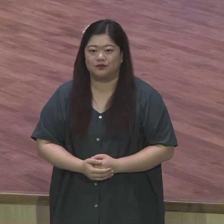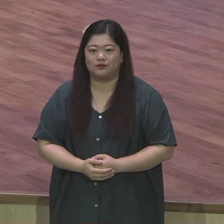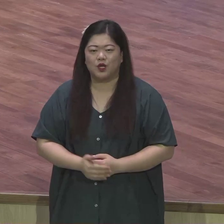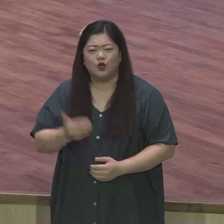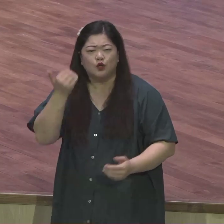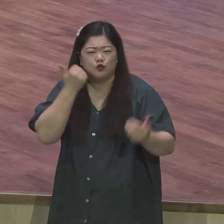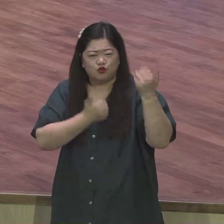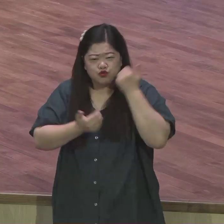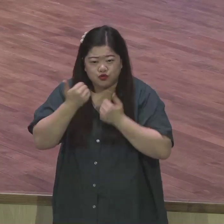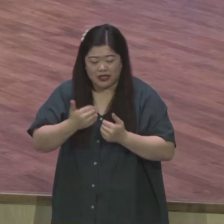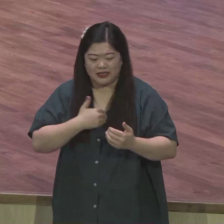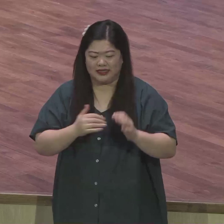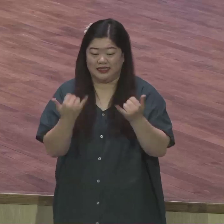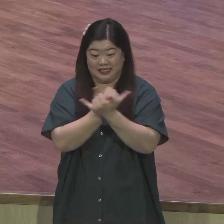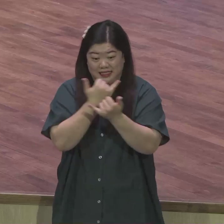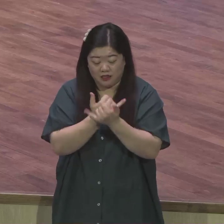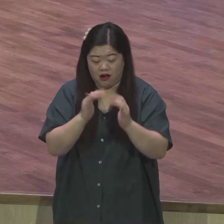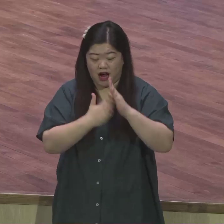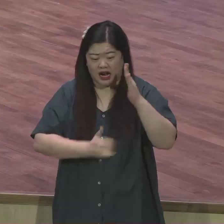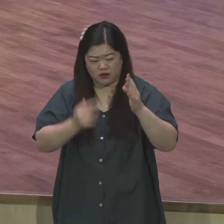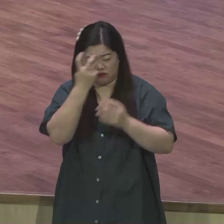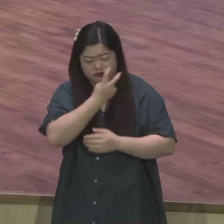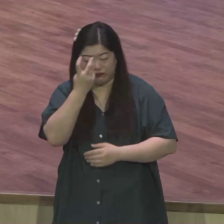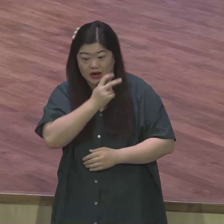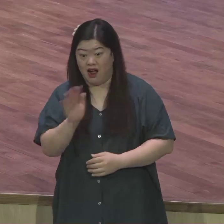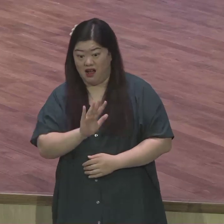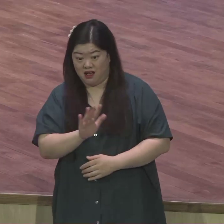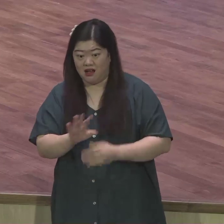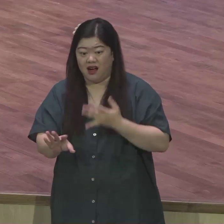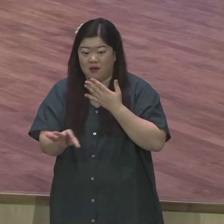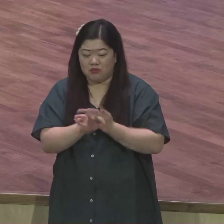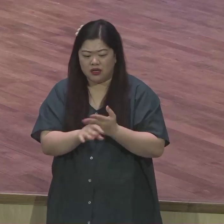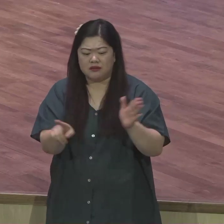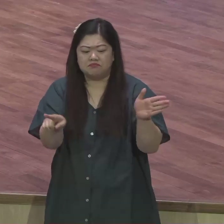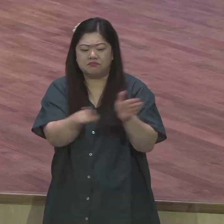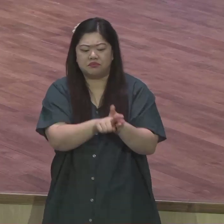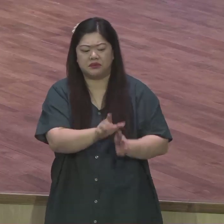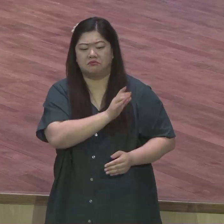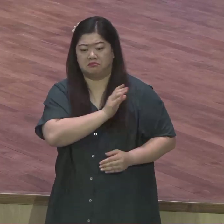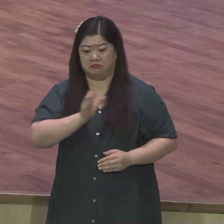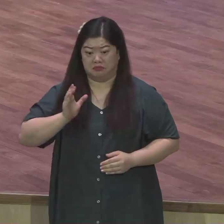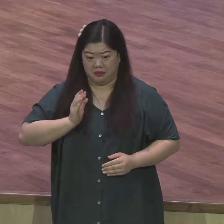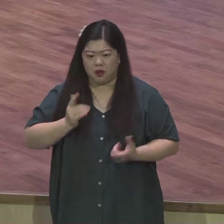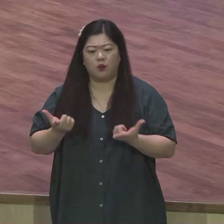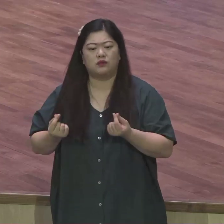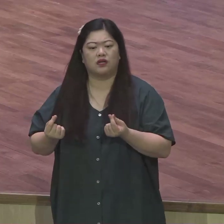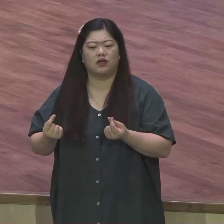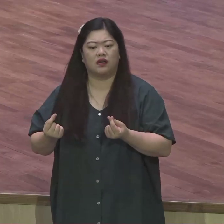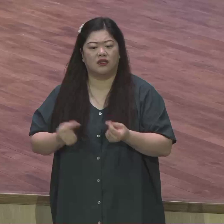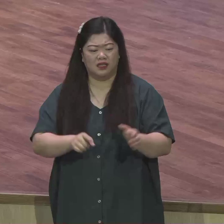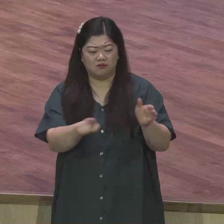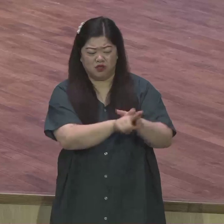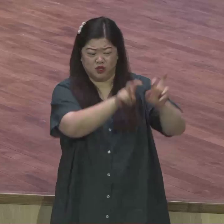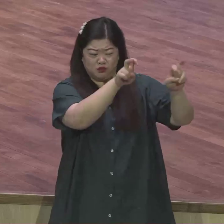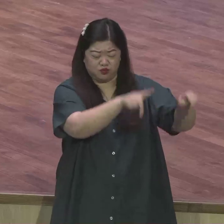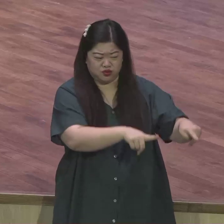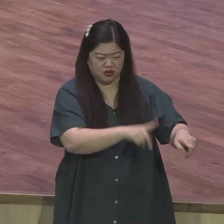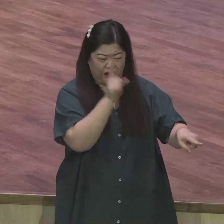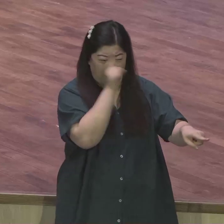특히 자기 가족 돌보지 아니하면 믿음을 배반한 자여 불신자보다 더 악한 자니라 하나님의